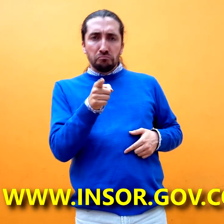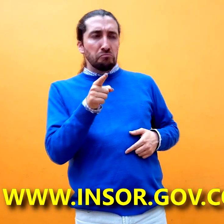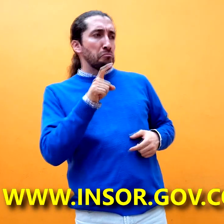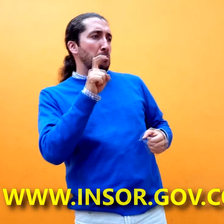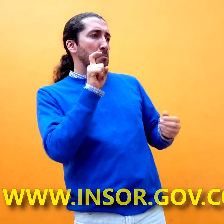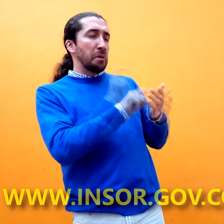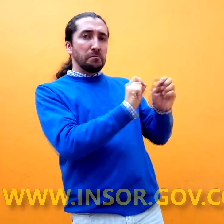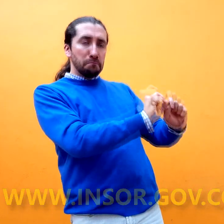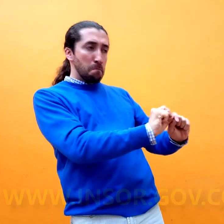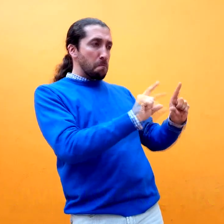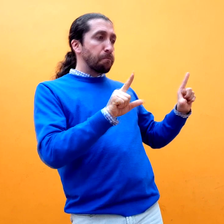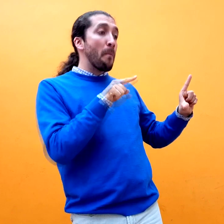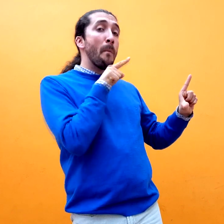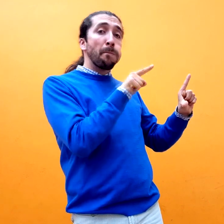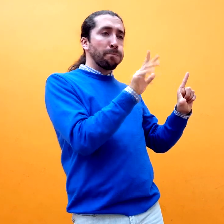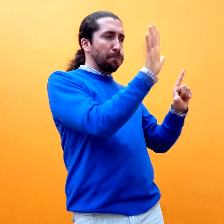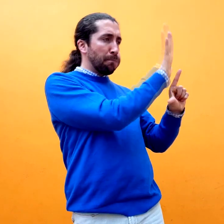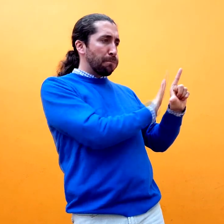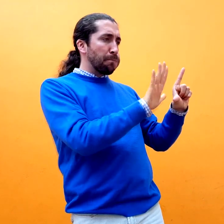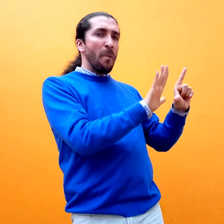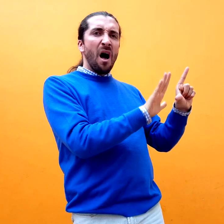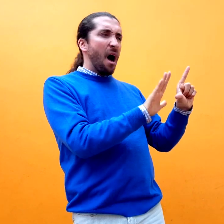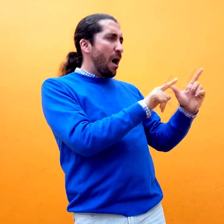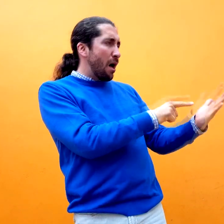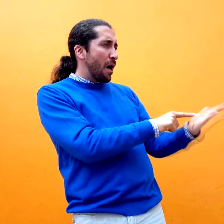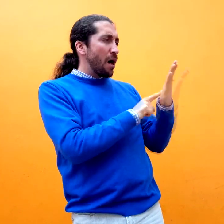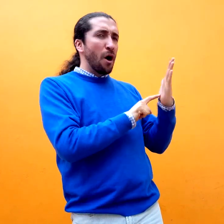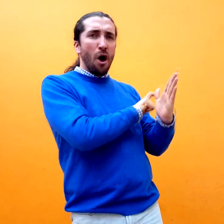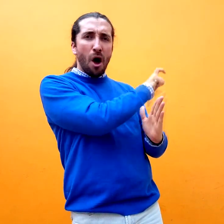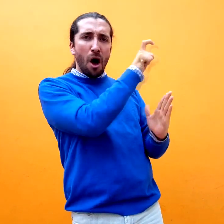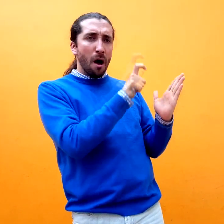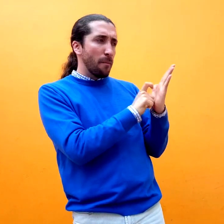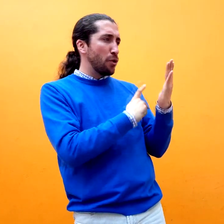acceder a la presentación en vivo del proyecto Colombia Primera en Educación.